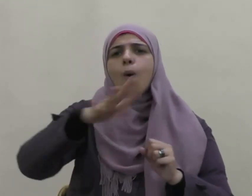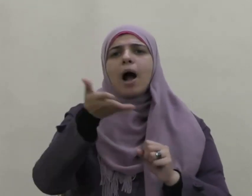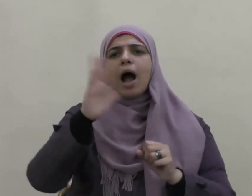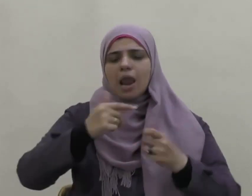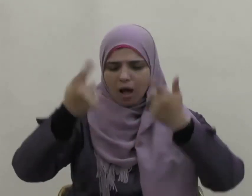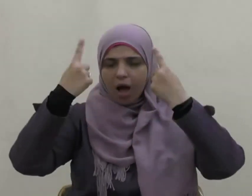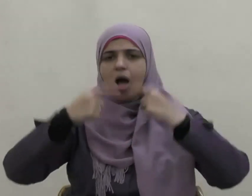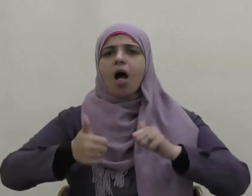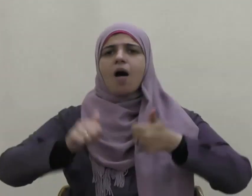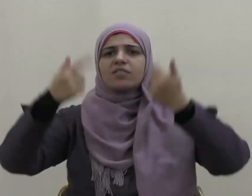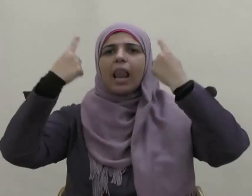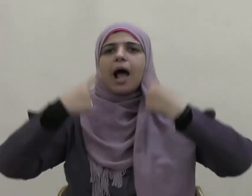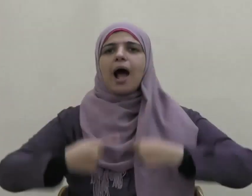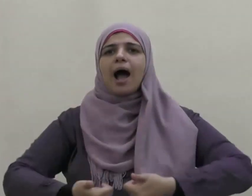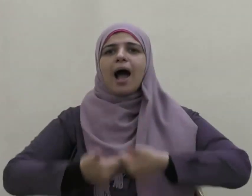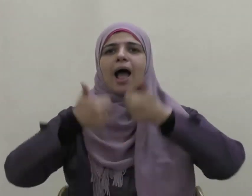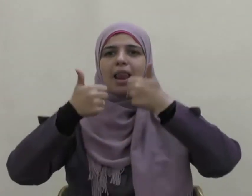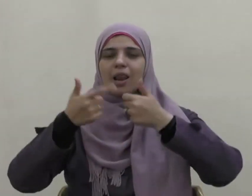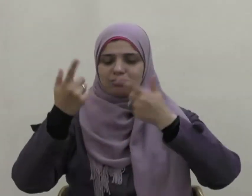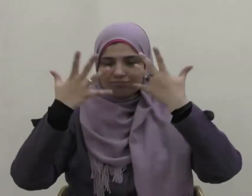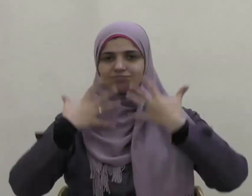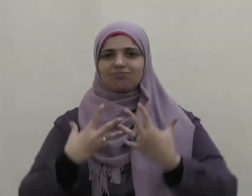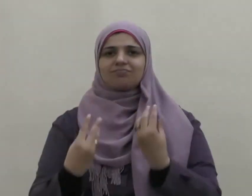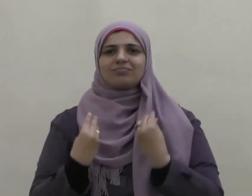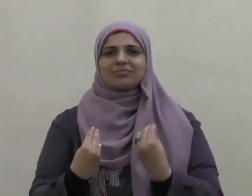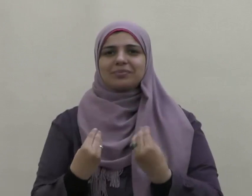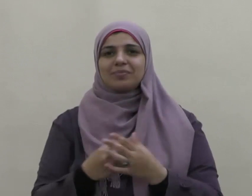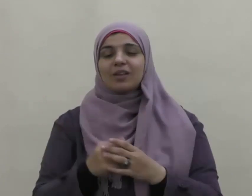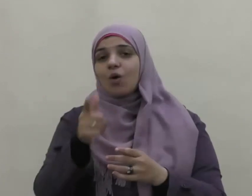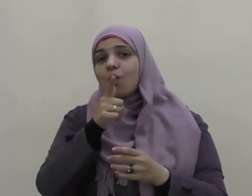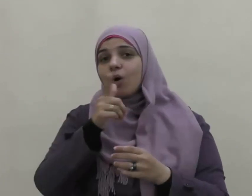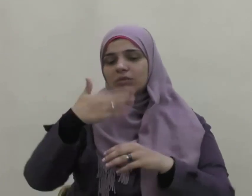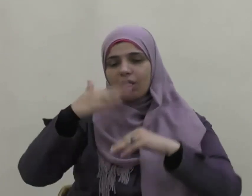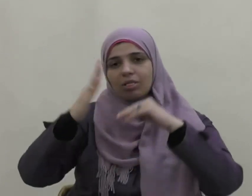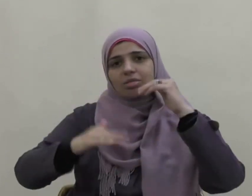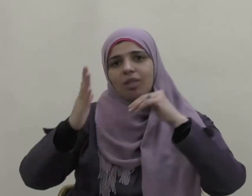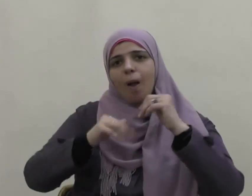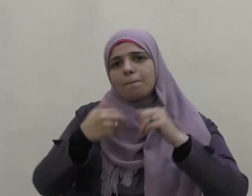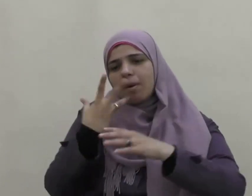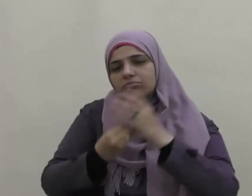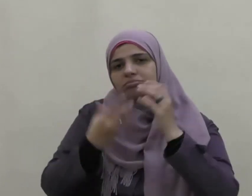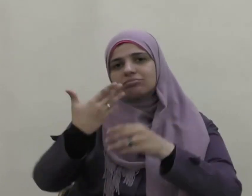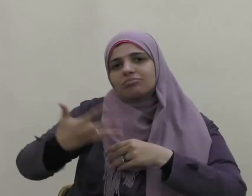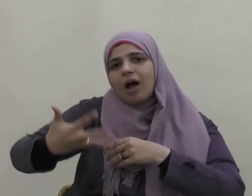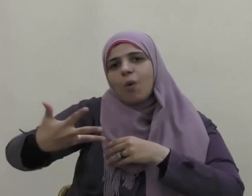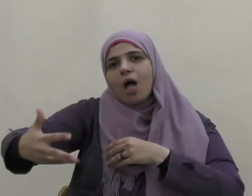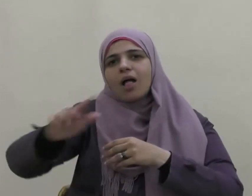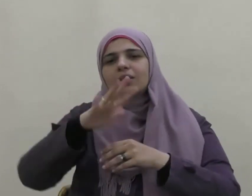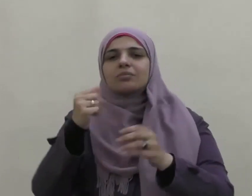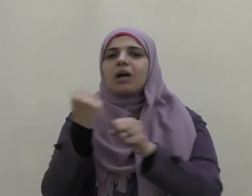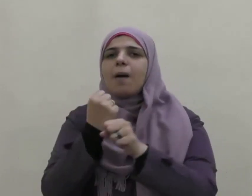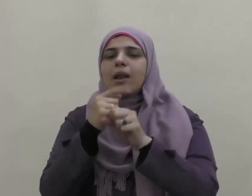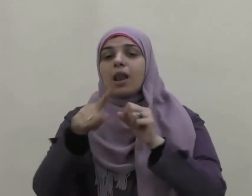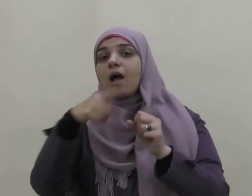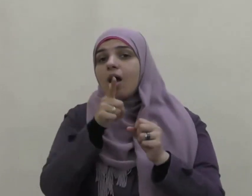حال وأفضل هيئة وقد تربى أتباعهم على ذلك قال أبو سلمة